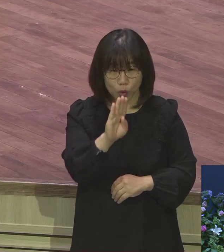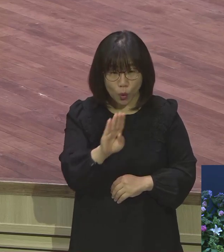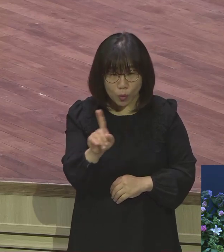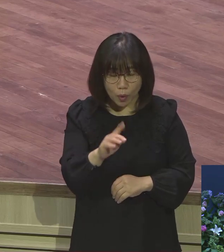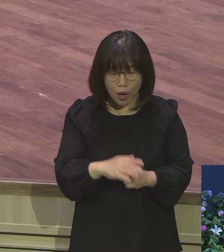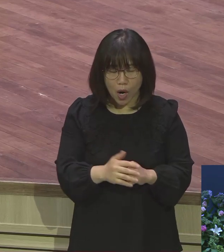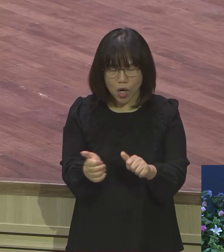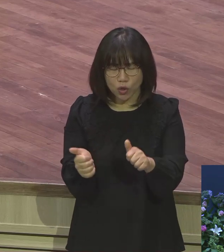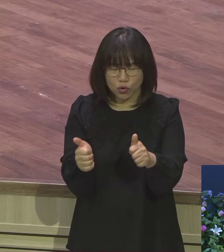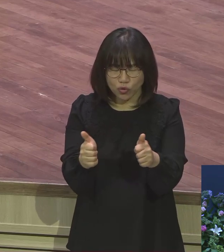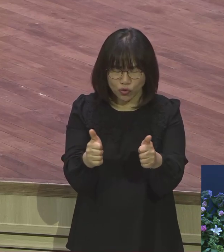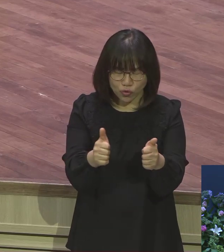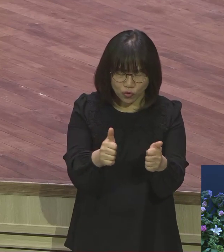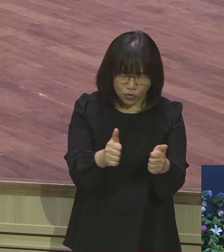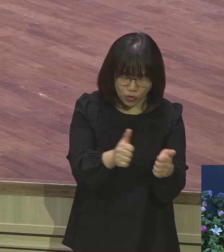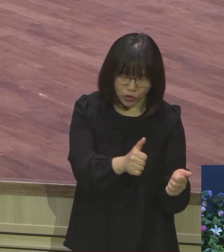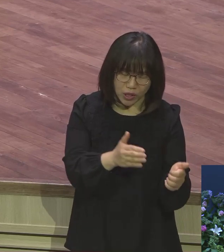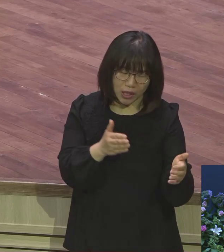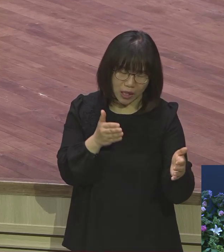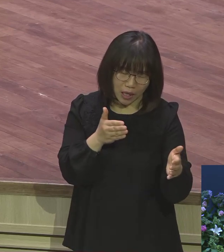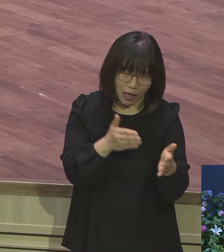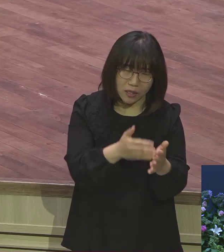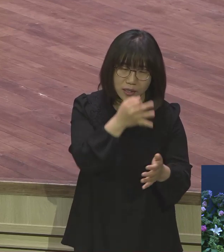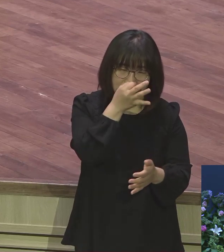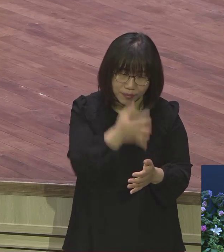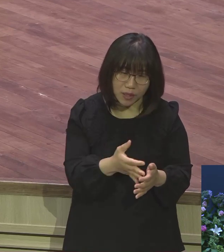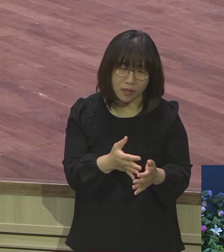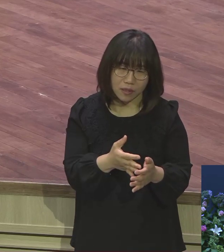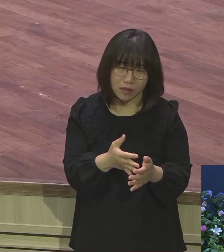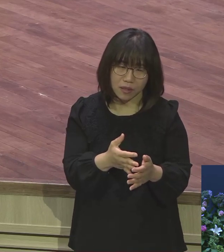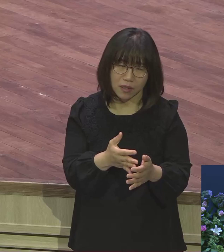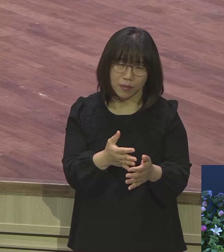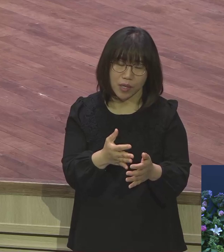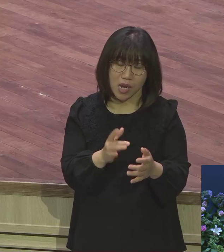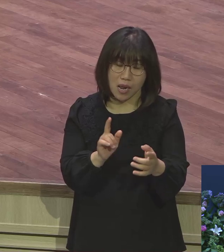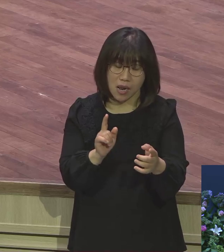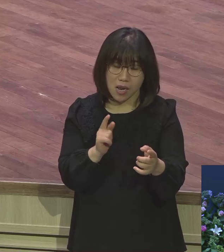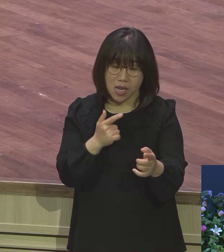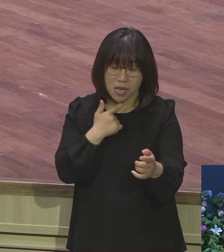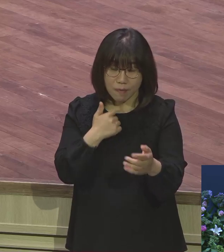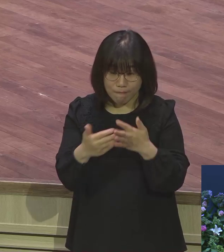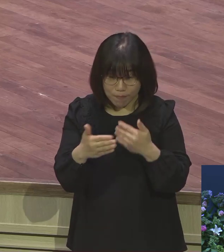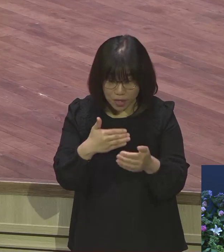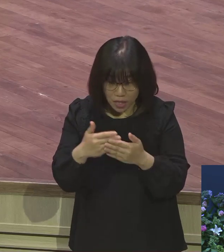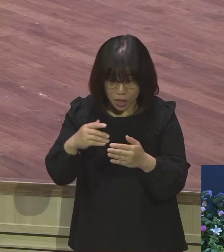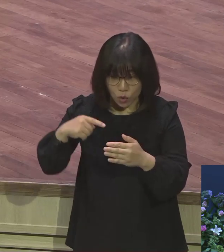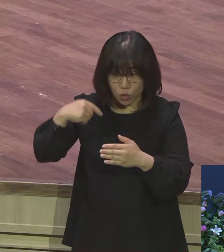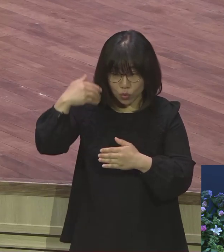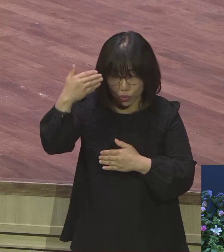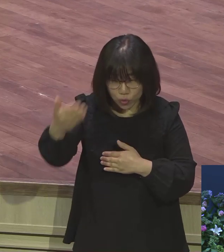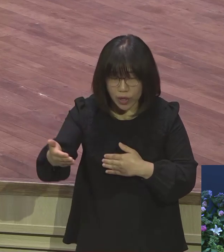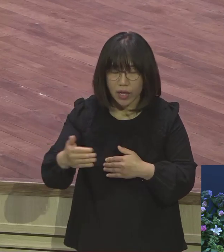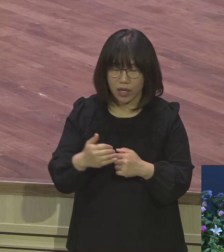여러분 어려움을 당하고 있는 분들 어려움을 통해서 여름 영적 신앙 성장이 일어날